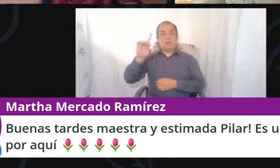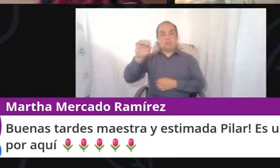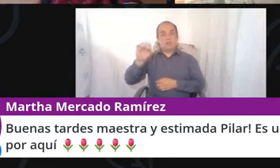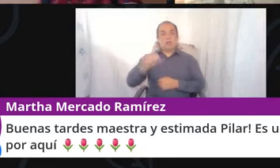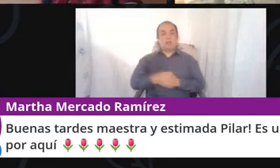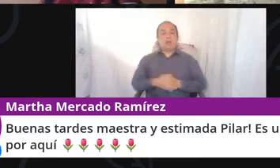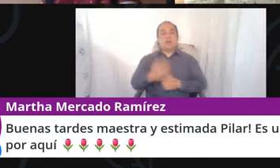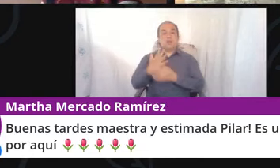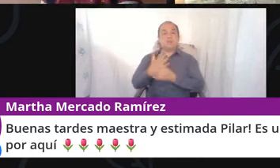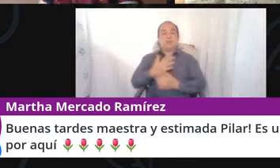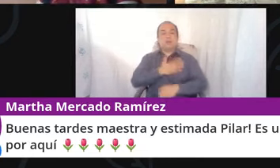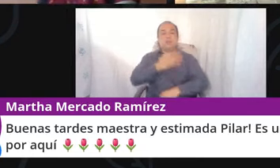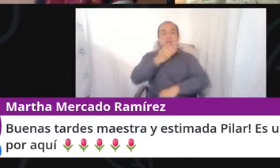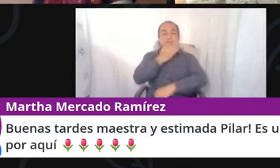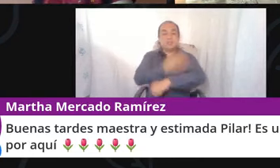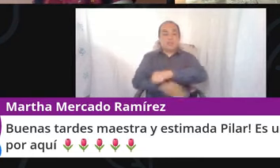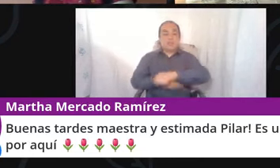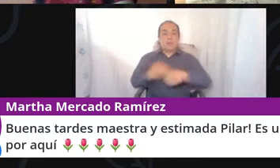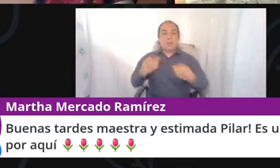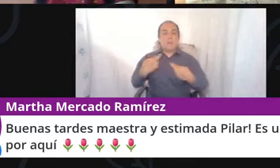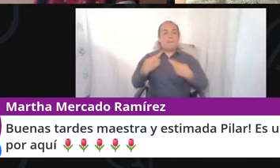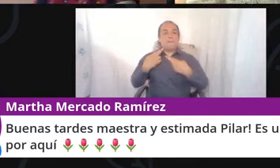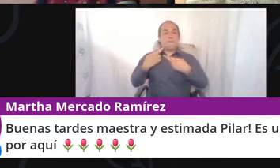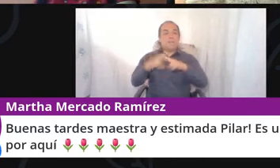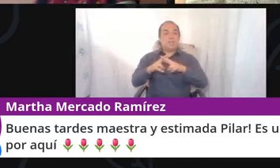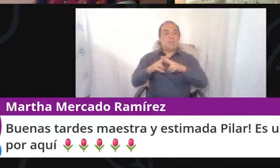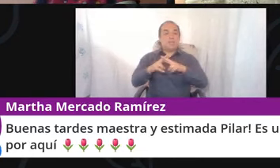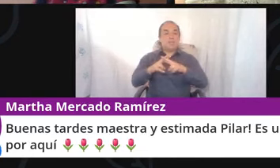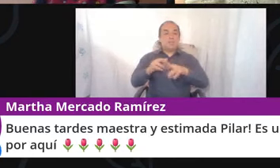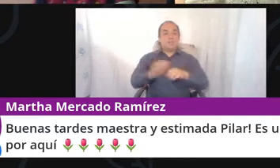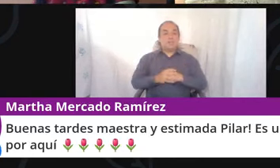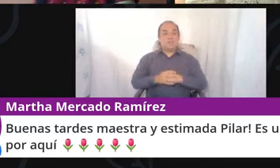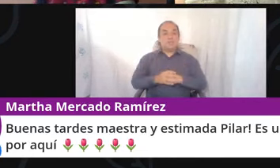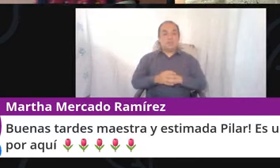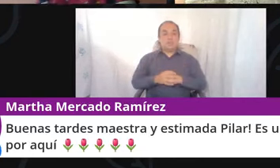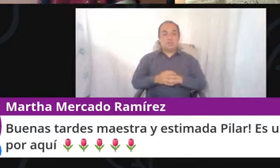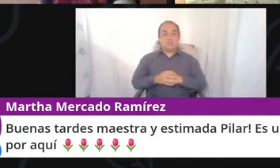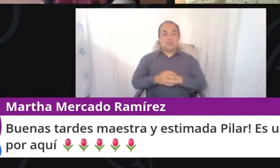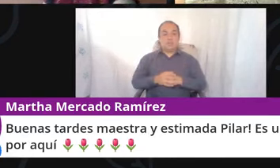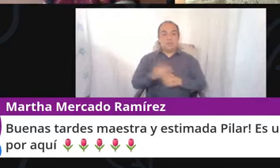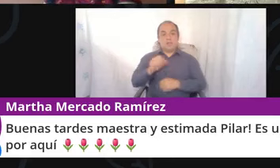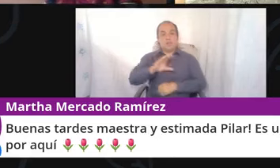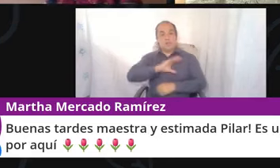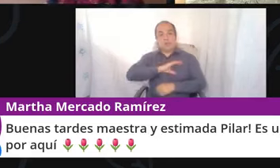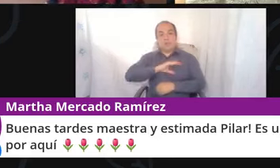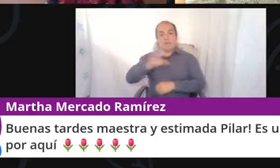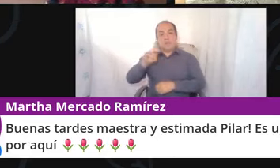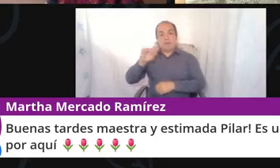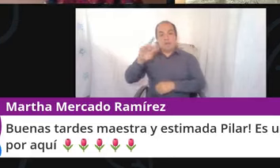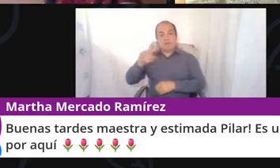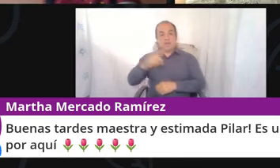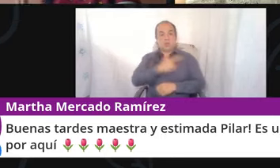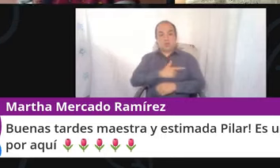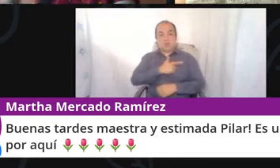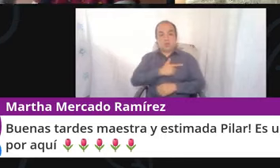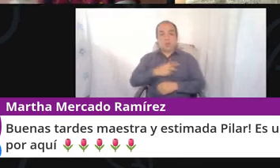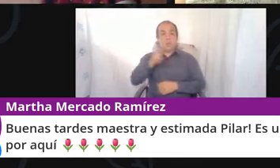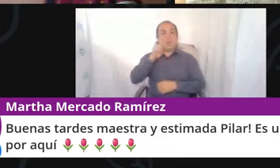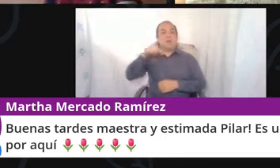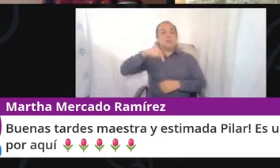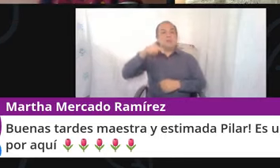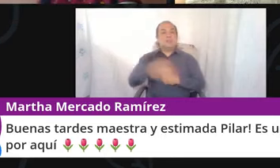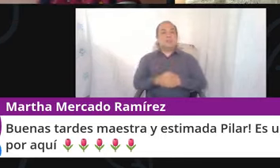tardes, maestra magistrada y estimada Pilar, es un gusto tenerla por aquí, le deja saludos la magistrada Marta Leticia Mercado Ramírez,